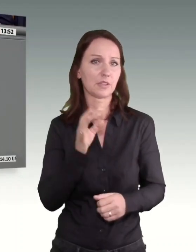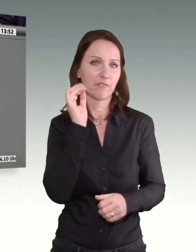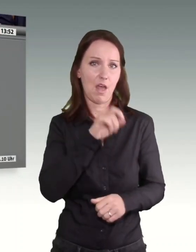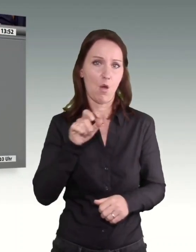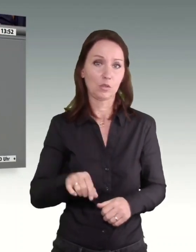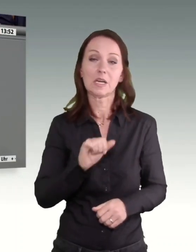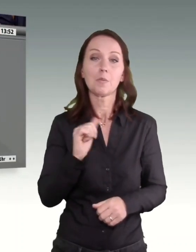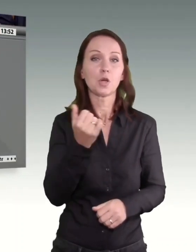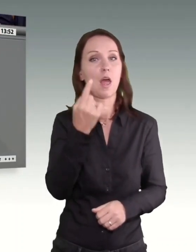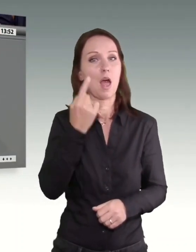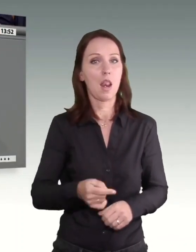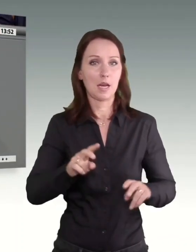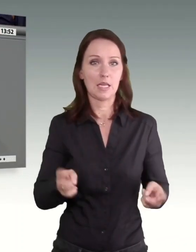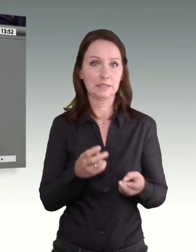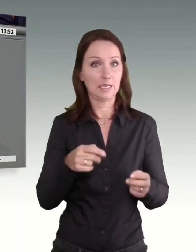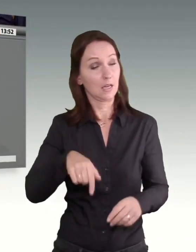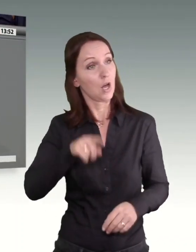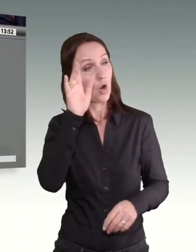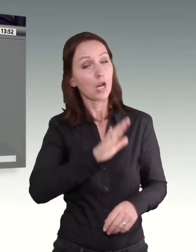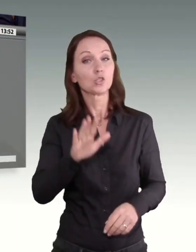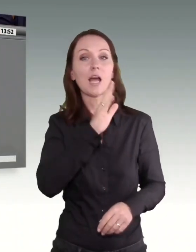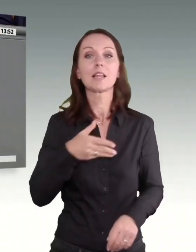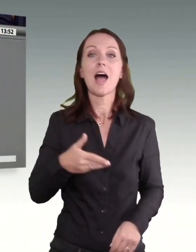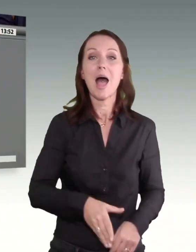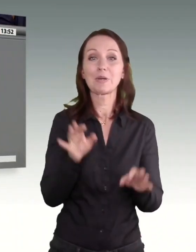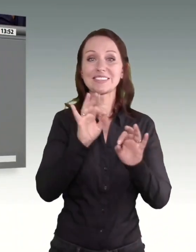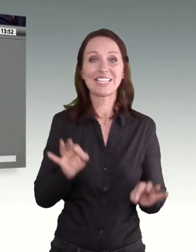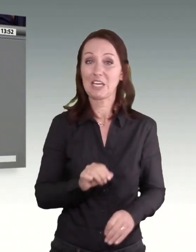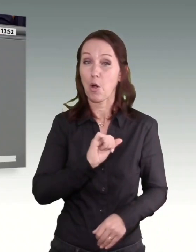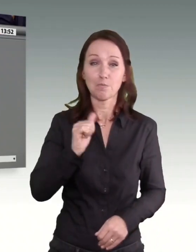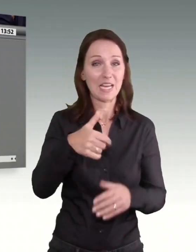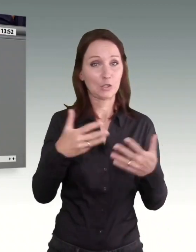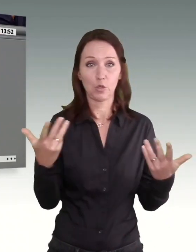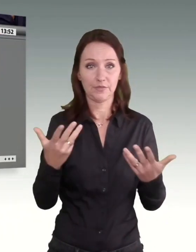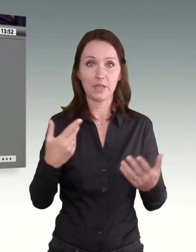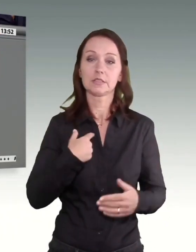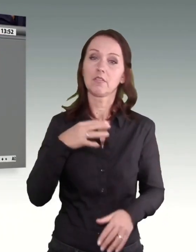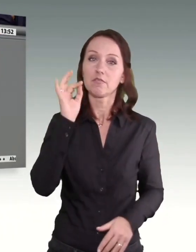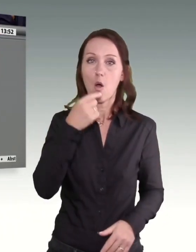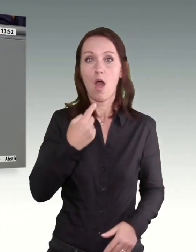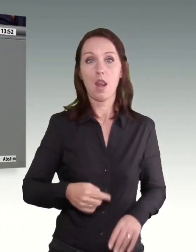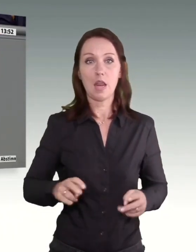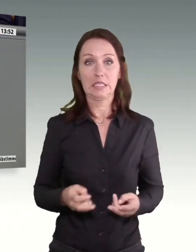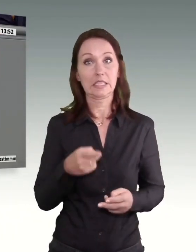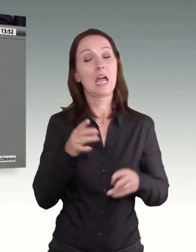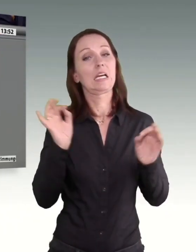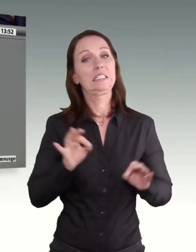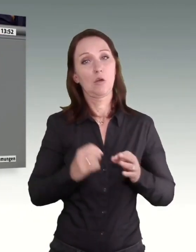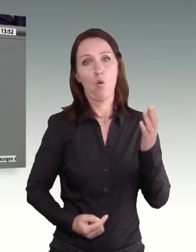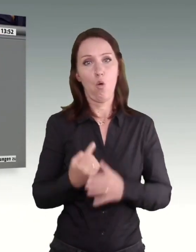das größte Armutsrisiko, alleinerziehende Frau zu sein. Und das gehört sich nicht, liebe Kolleginnen und Kollegen. Dagegen müssen wir etwas tun.